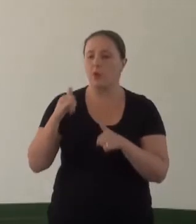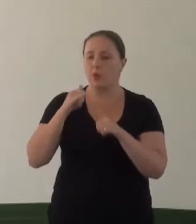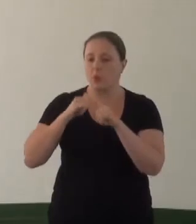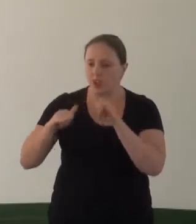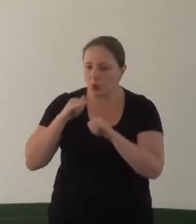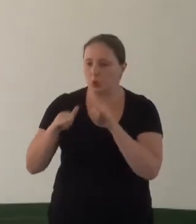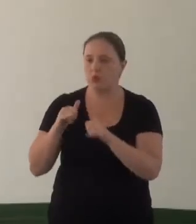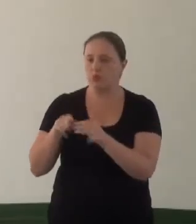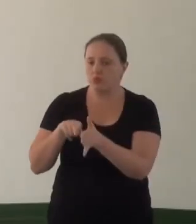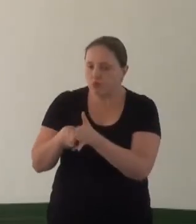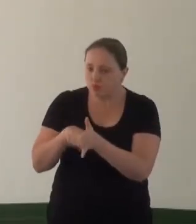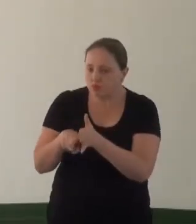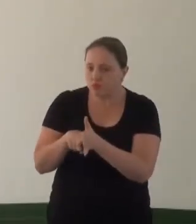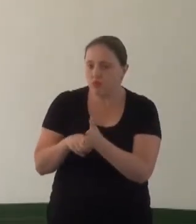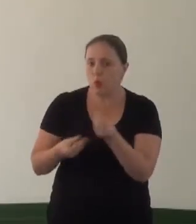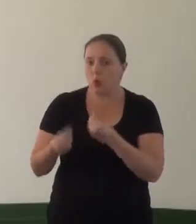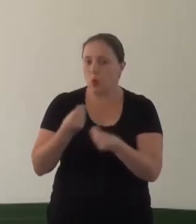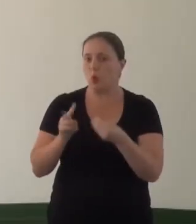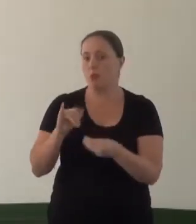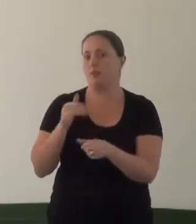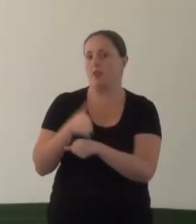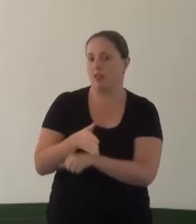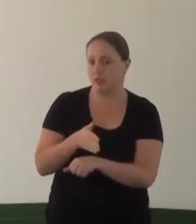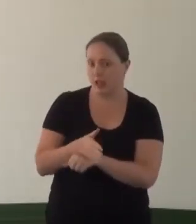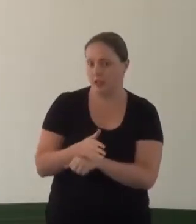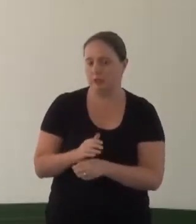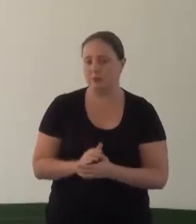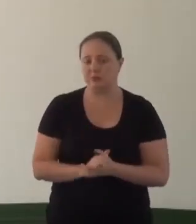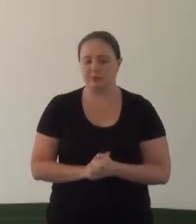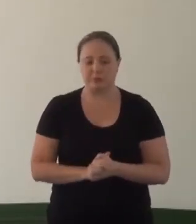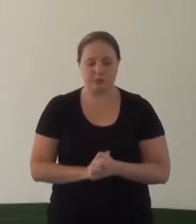fiscalização para estar sendo inserido nessas políticas.